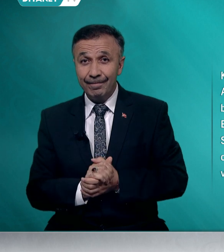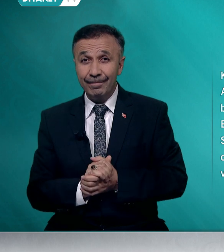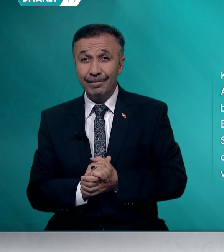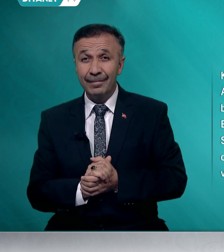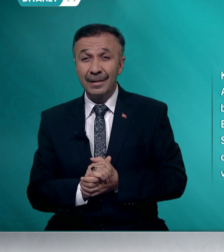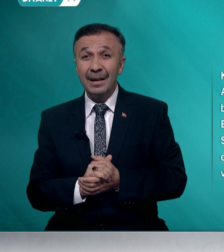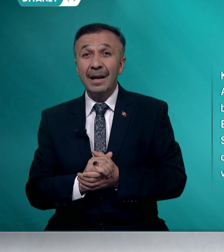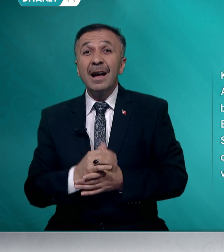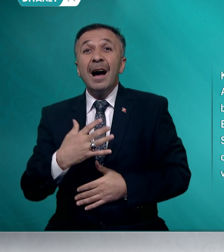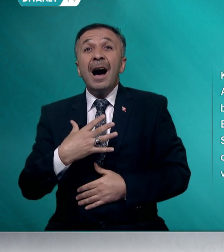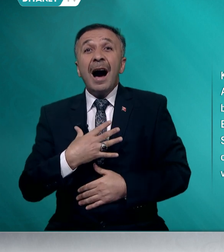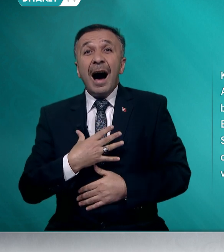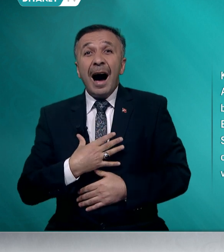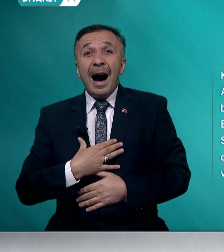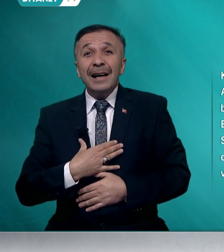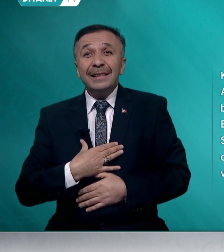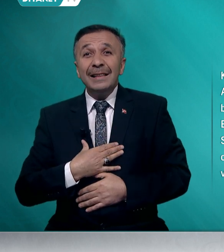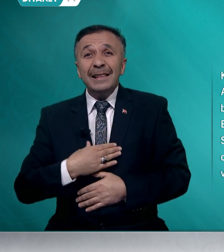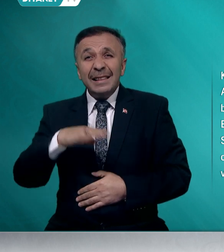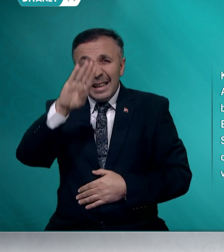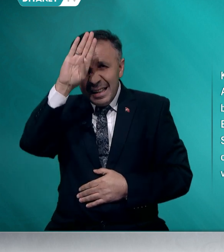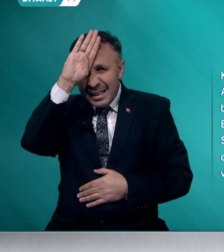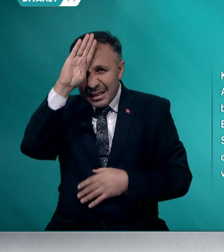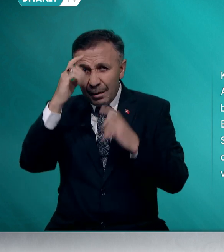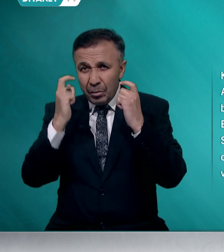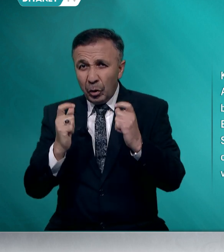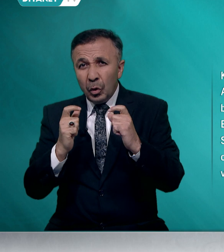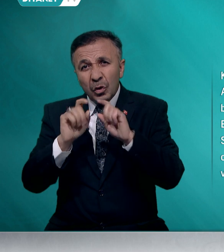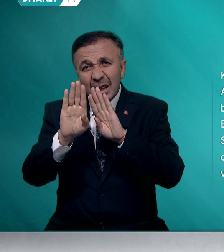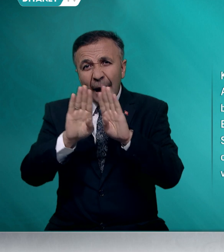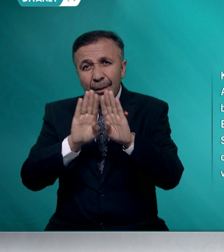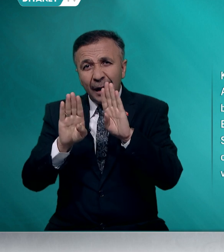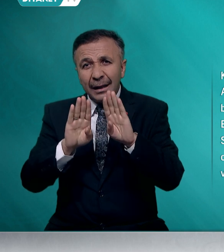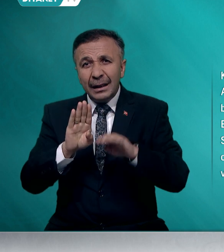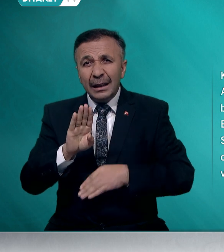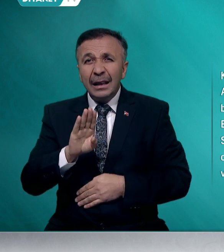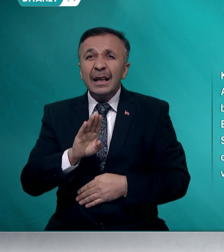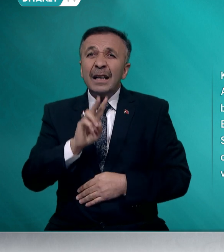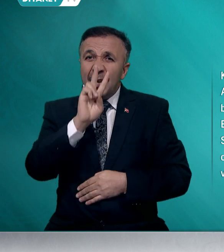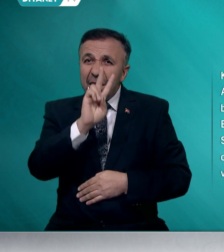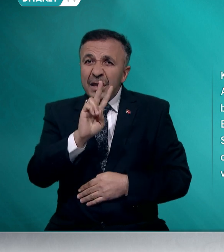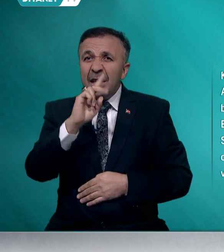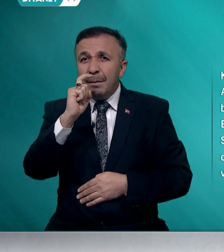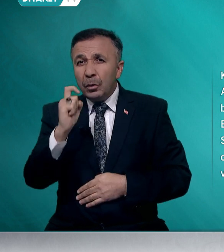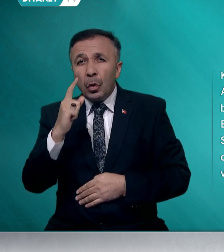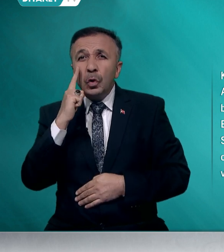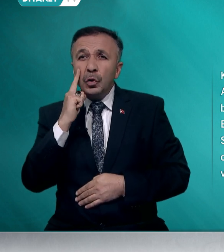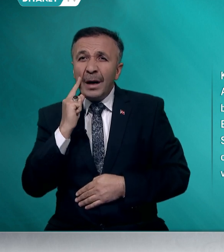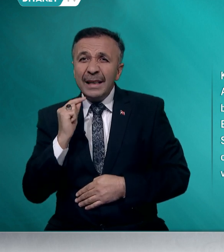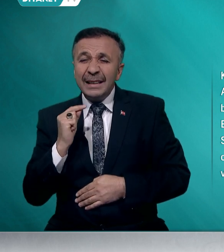Kardeşlerim, aziz İstanbul'un kapıları 29 Mayıs